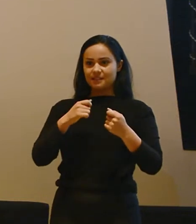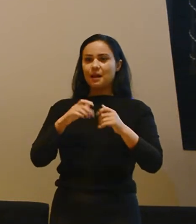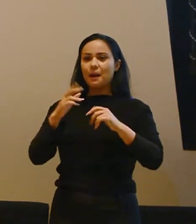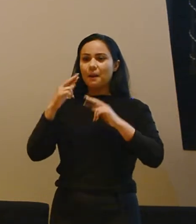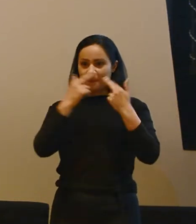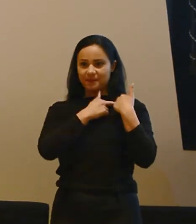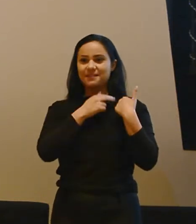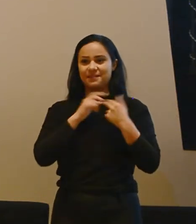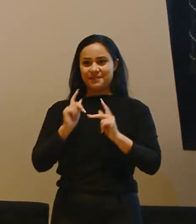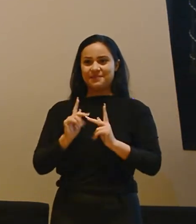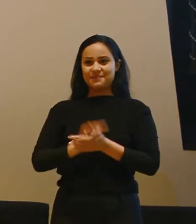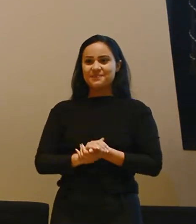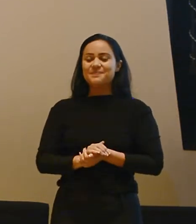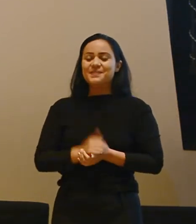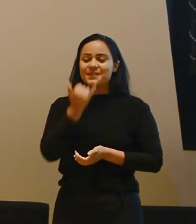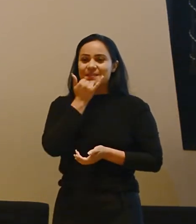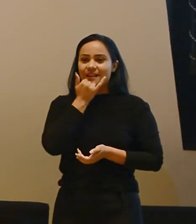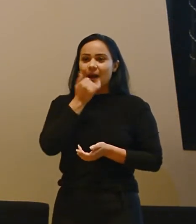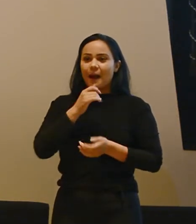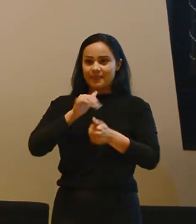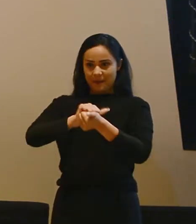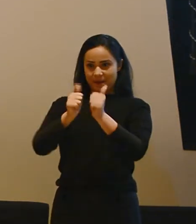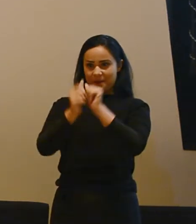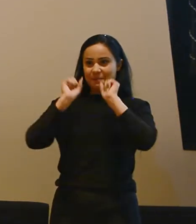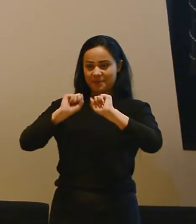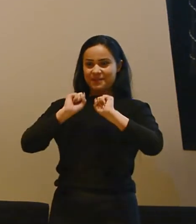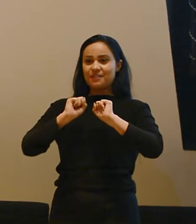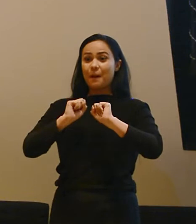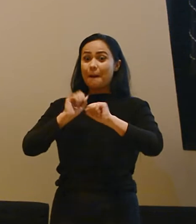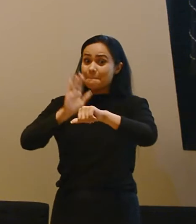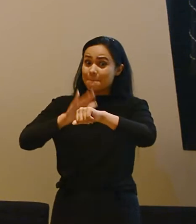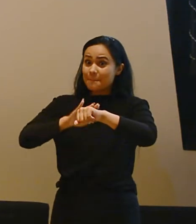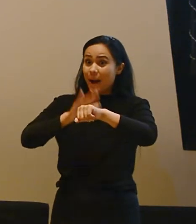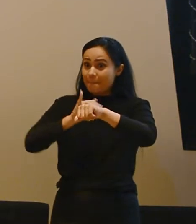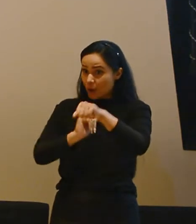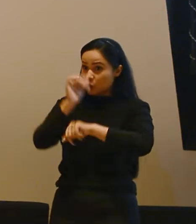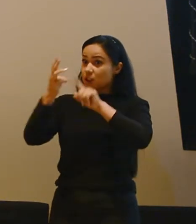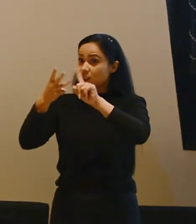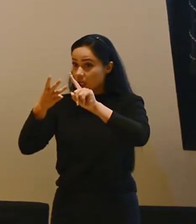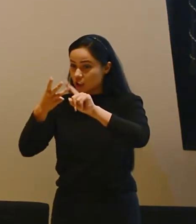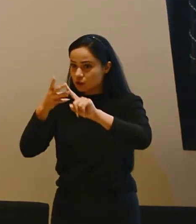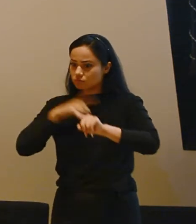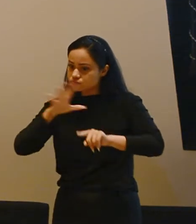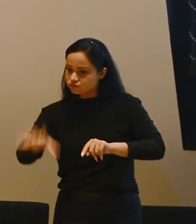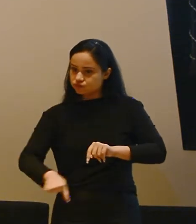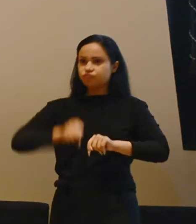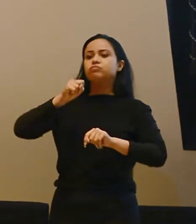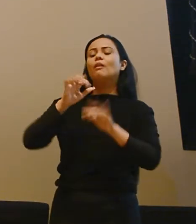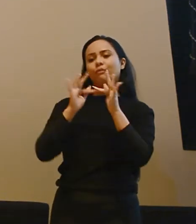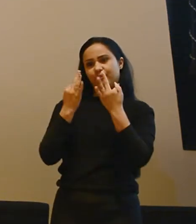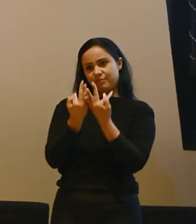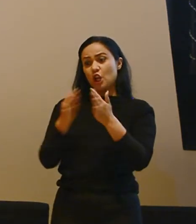gente possa ter a melhor adaptação possível. E principalmente, para mim é o mais importante de todos, é acolher muito essa família